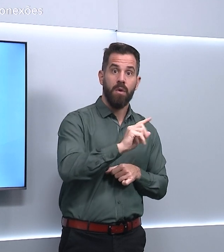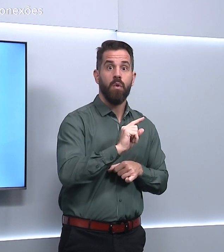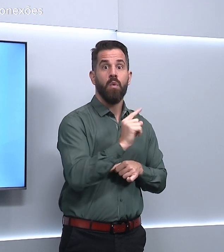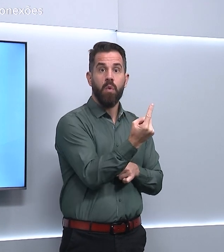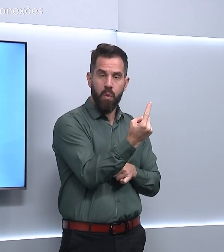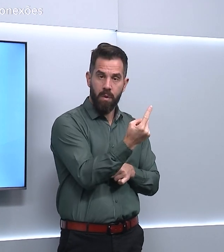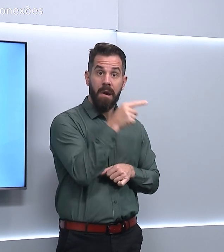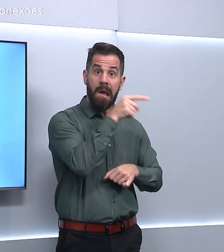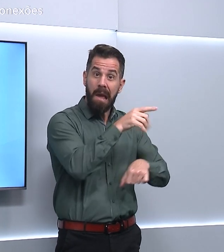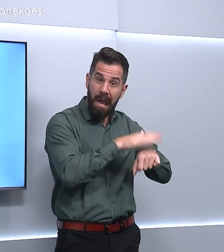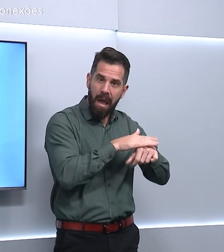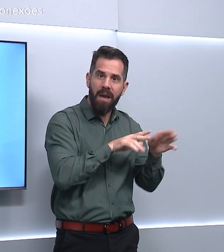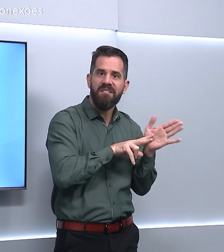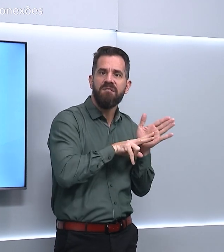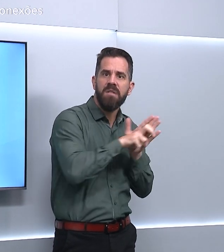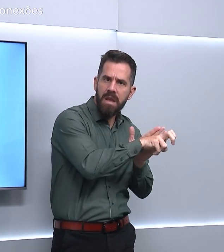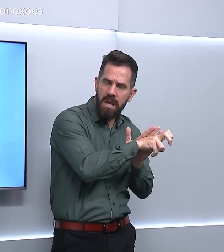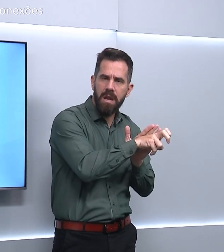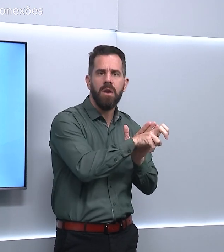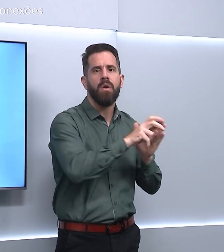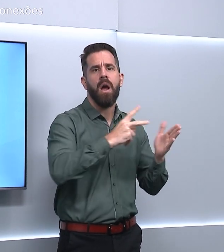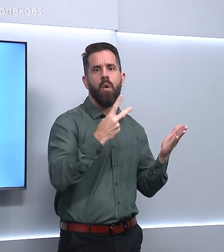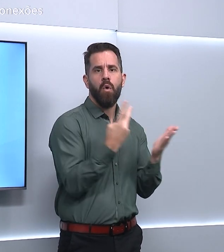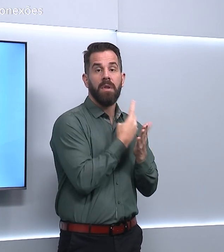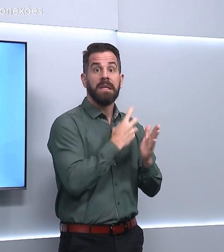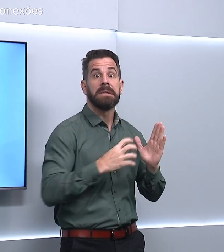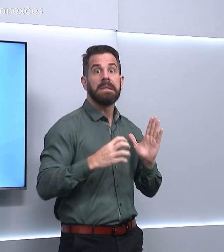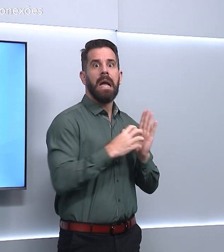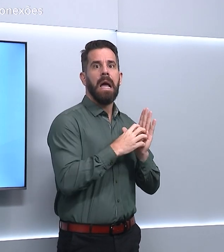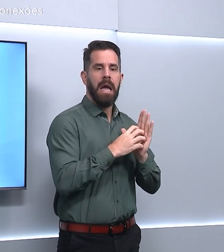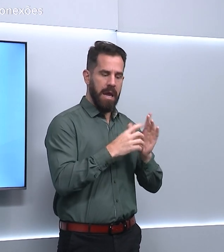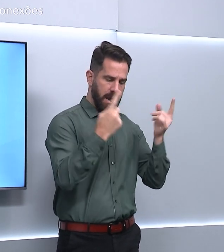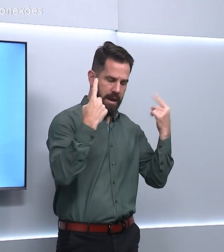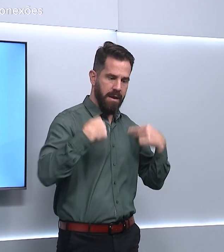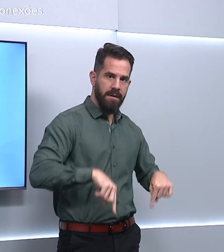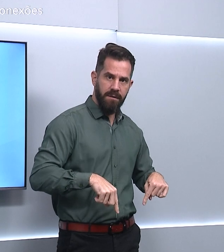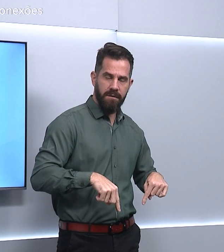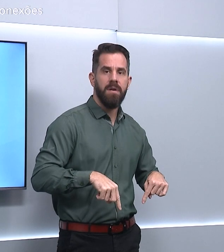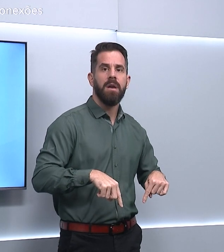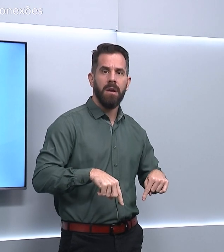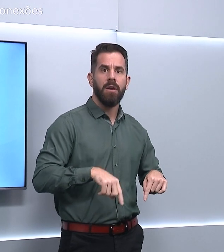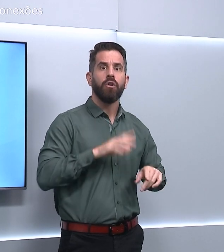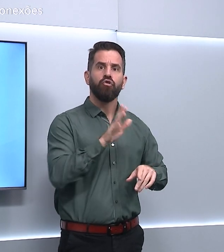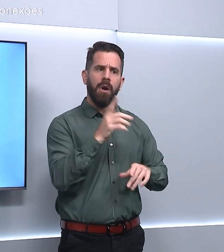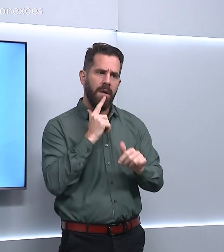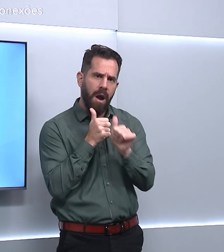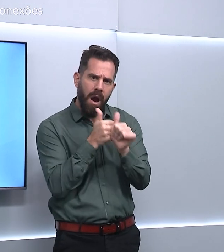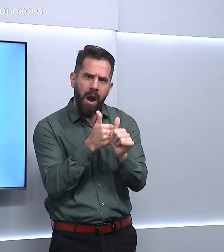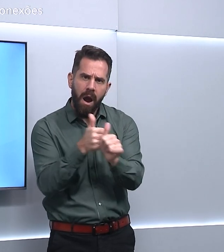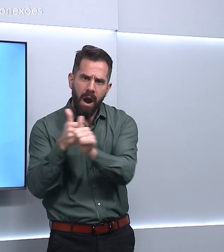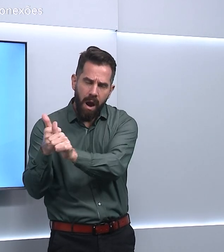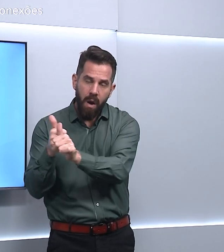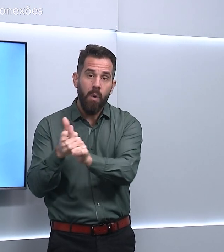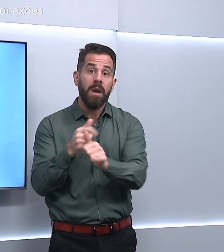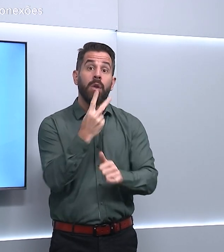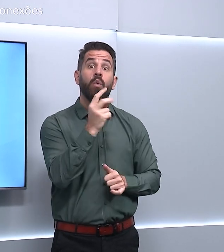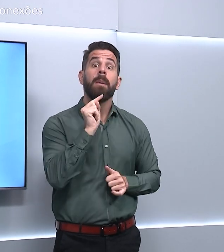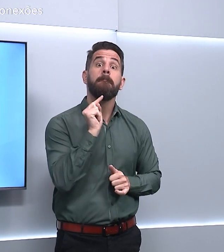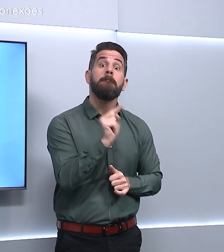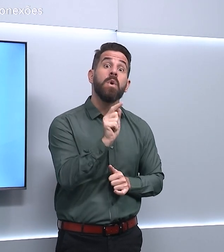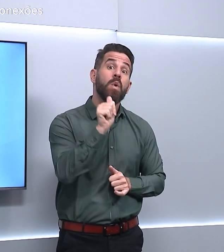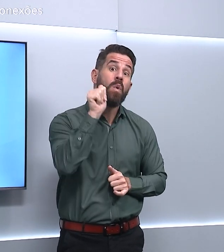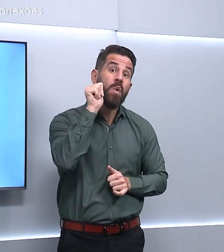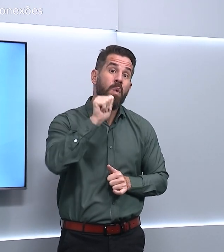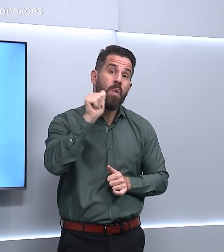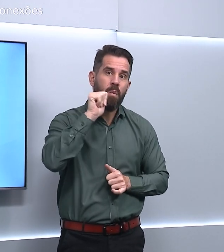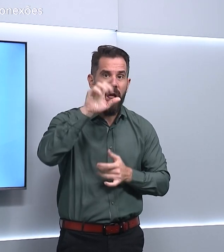Esses dados são de um acompanhamento de mais de 2 mil mulheres cisgênero, da Uganda